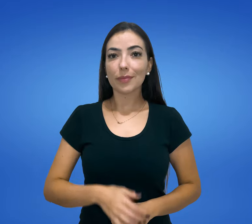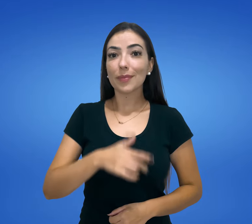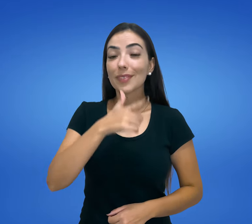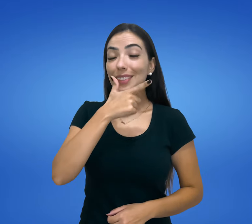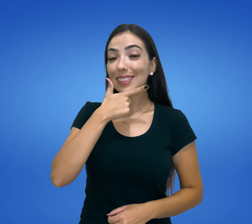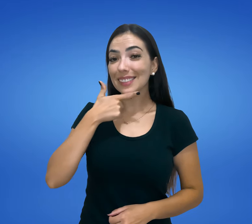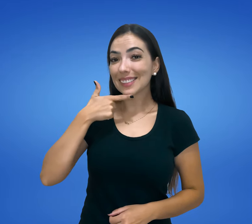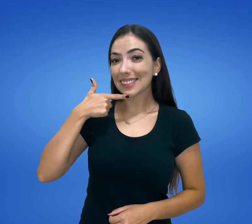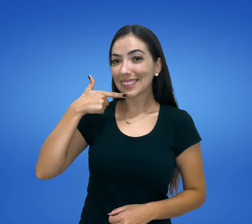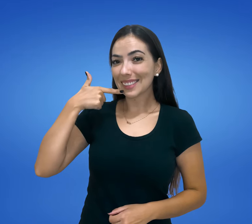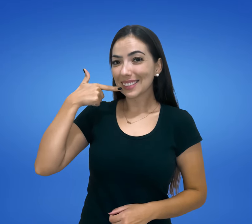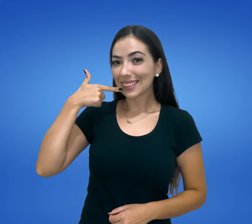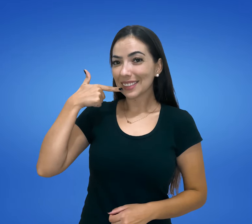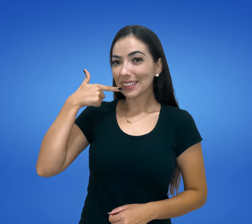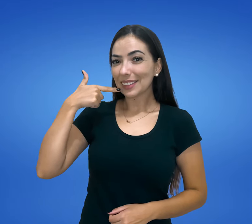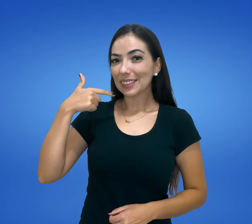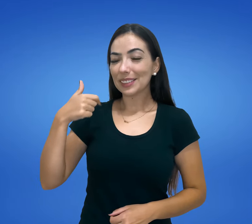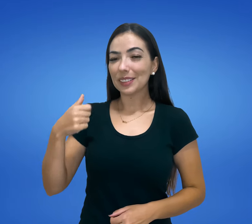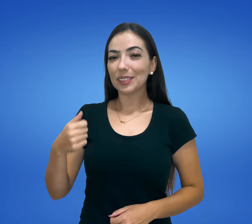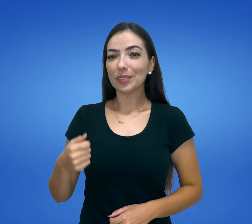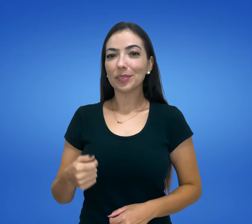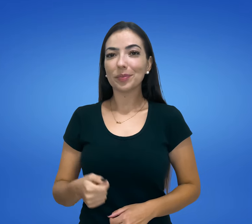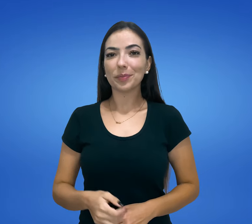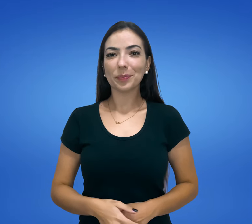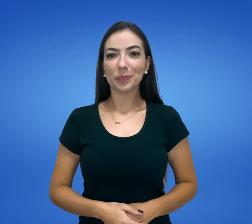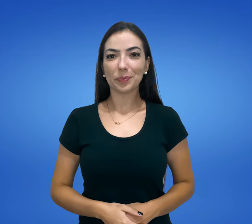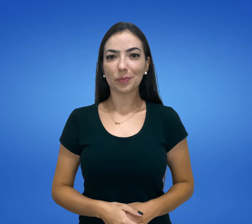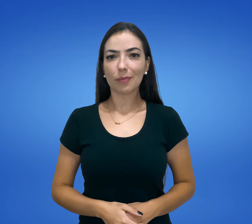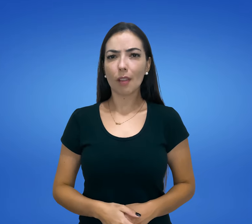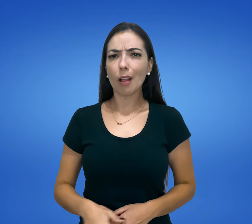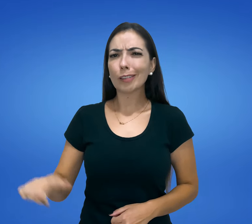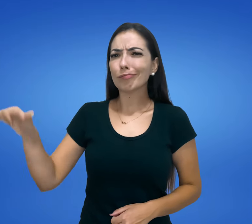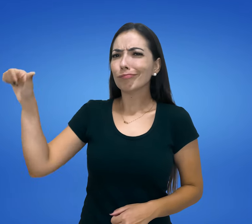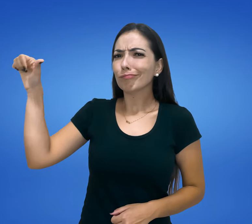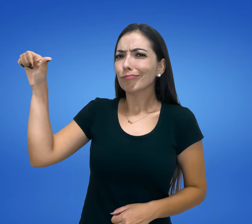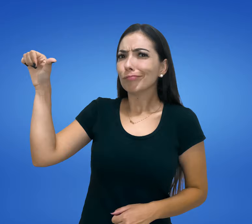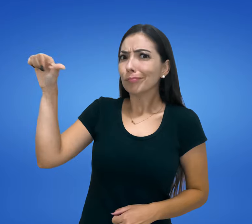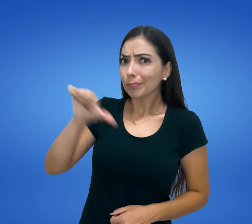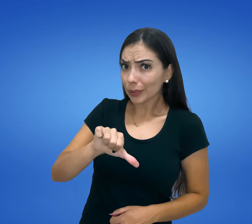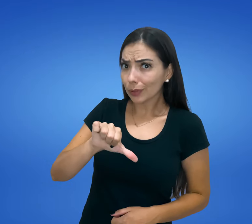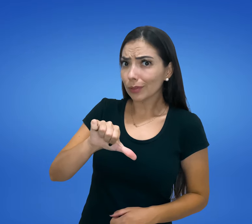Muito alegre Negativo